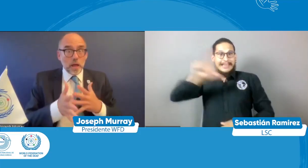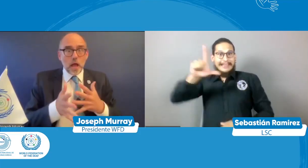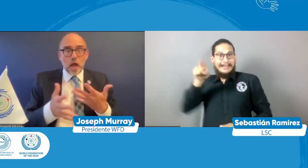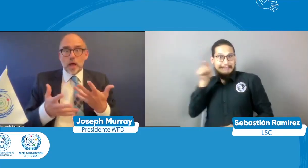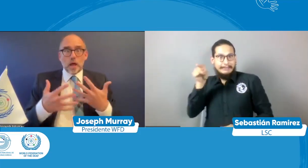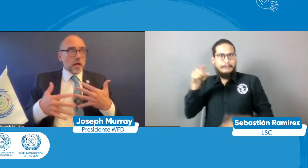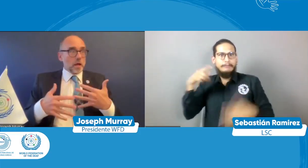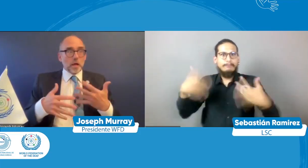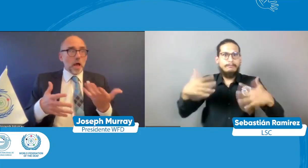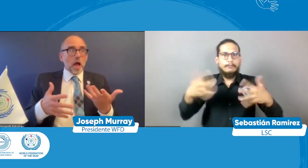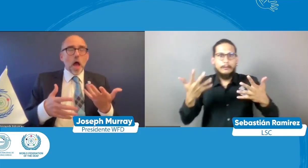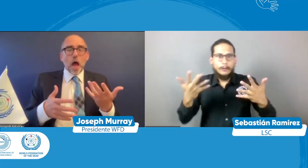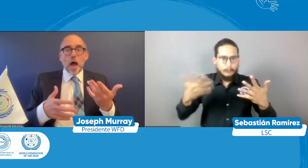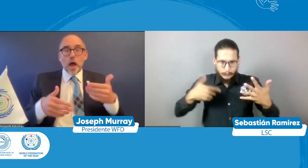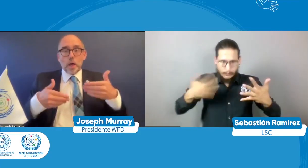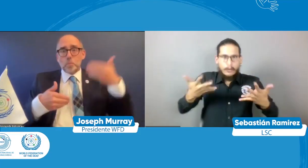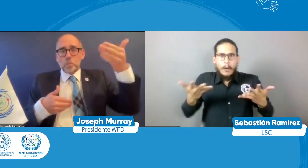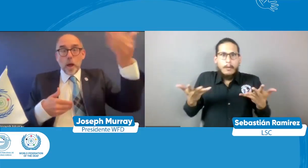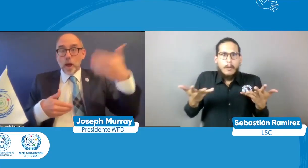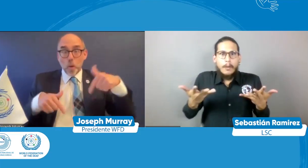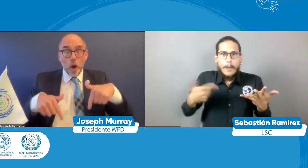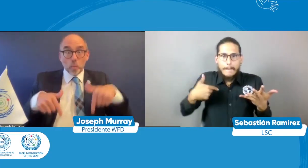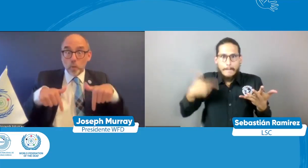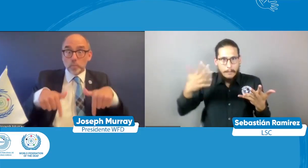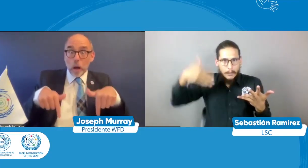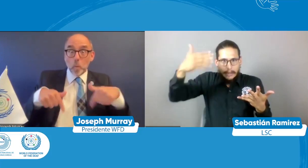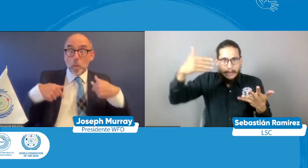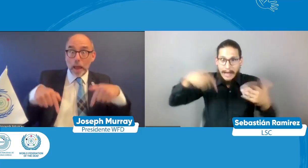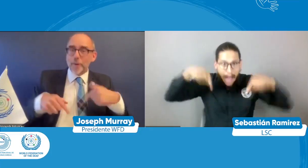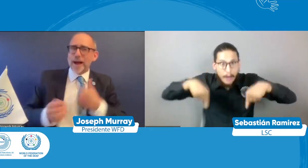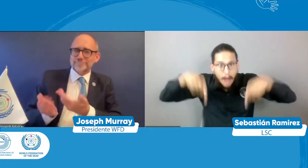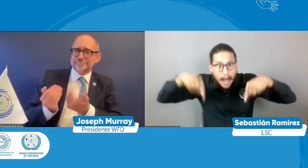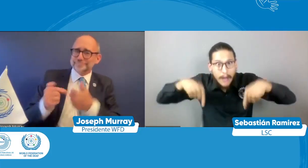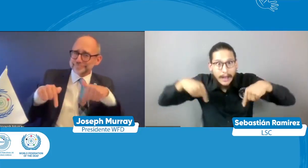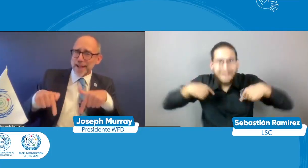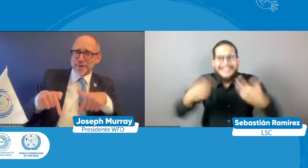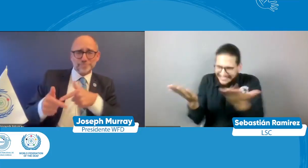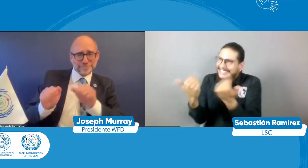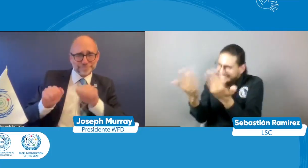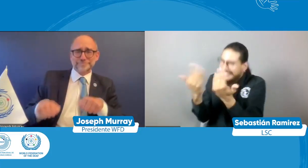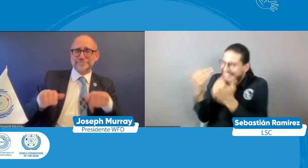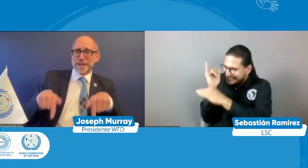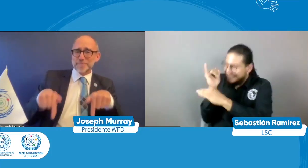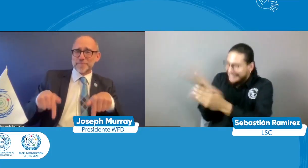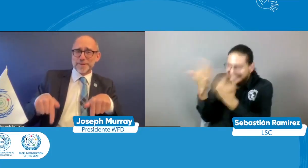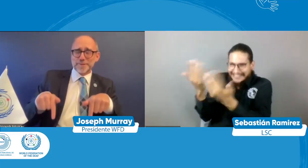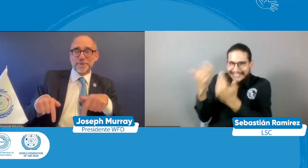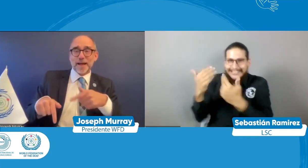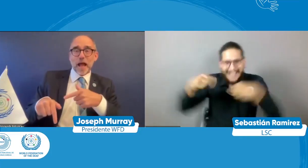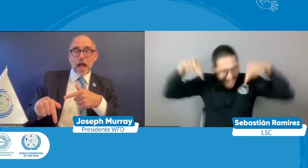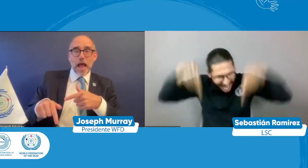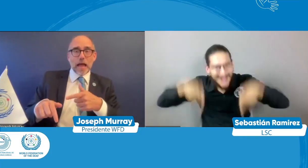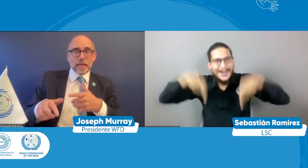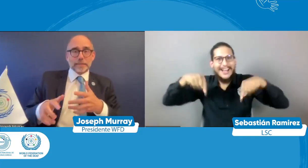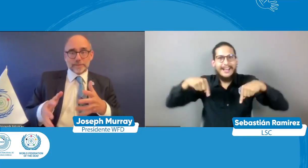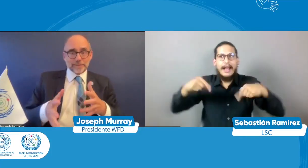de señas de que la lengua de señas nos une y pues quienes aceptaban nos decían bueno ¿y cómo lo hacemos? pero debe ser en este momento